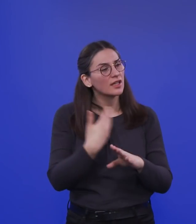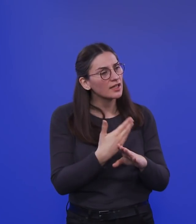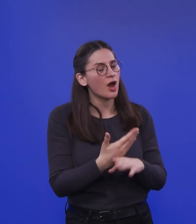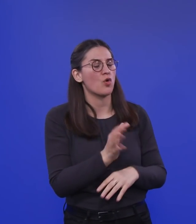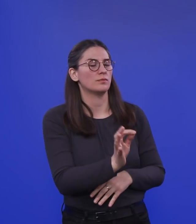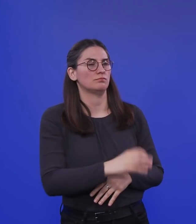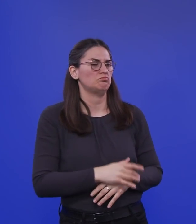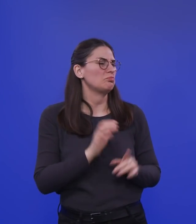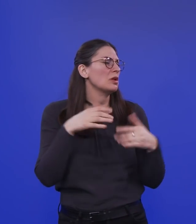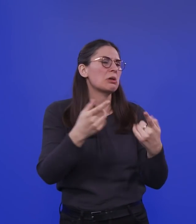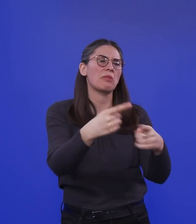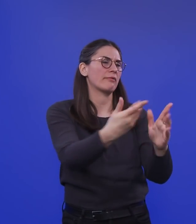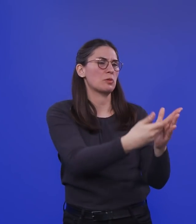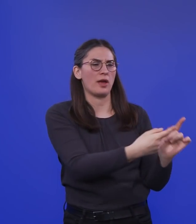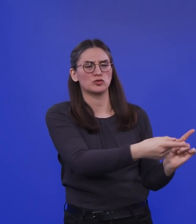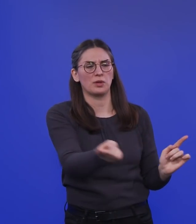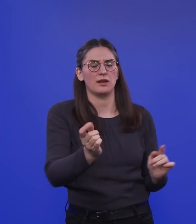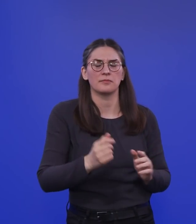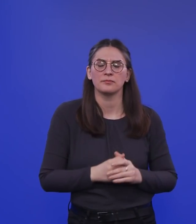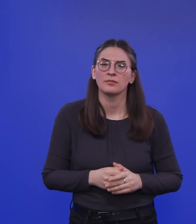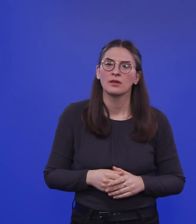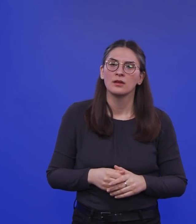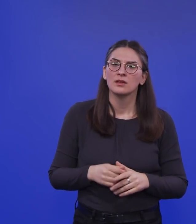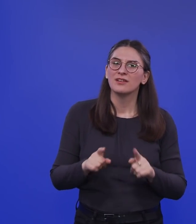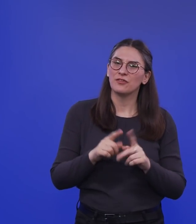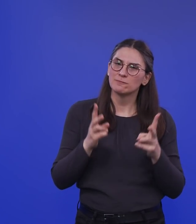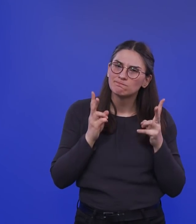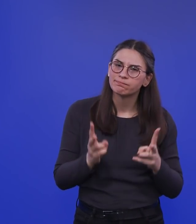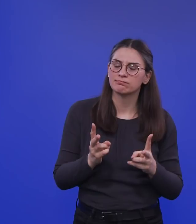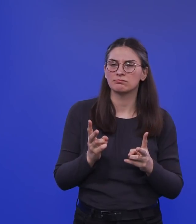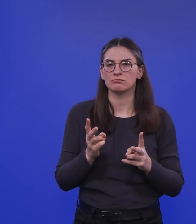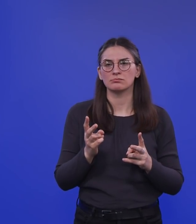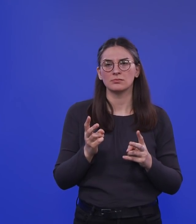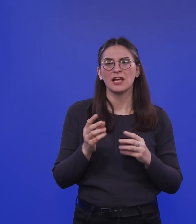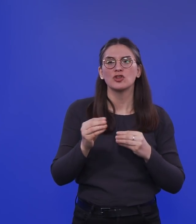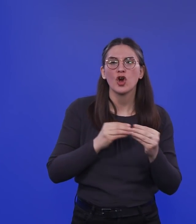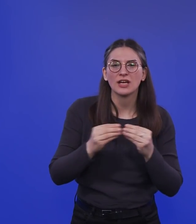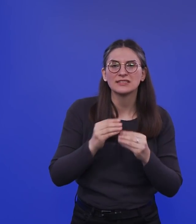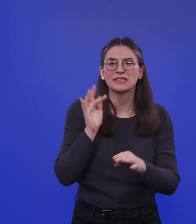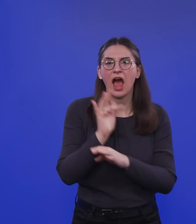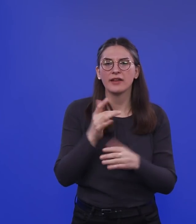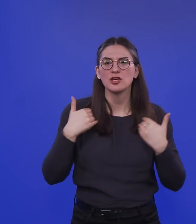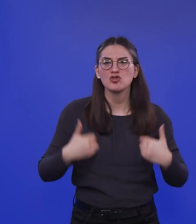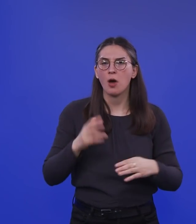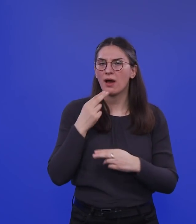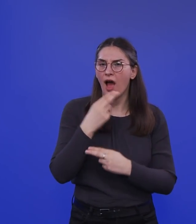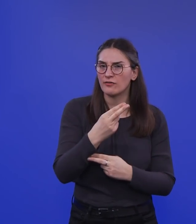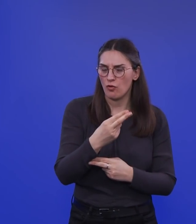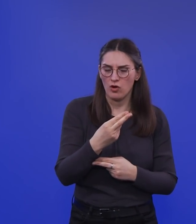auch andere Beispiele nennen, also die eben so eine sehr starke neutralisierende Antikörperantwort haben oder auch eine ganz